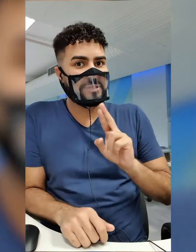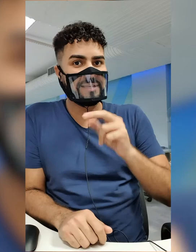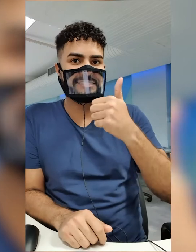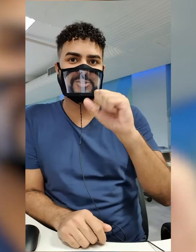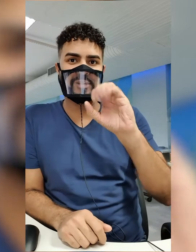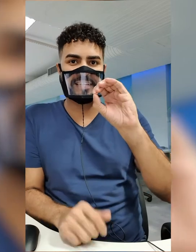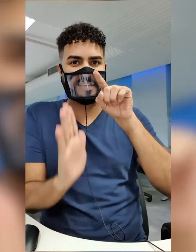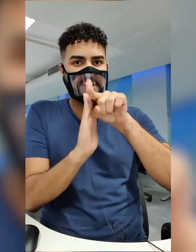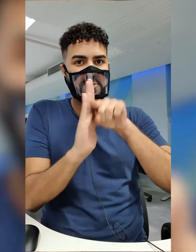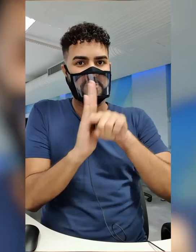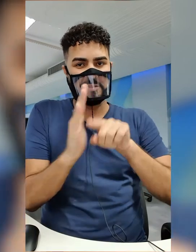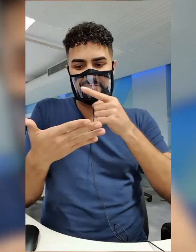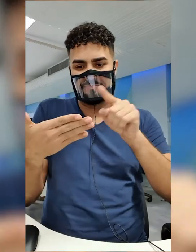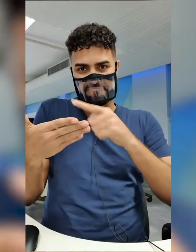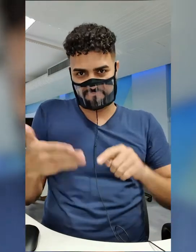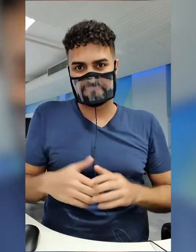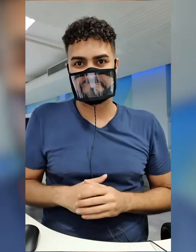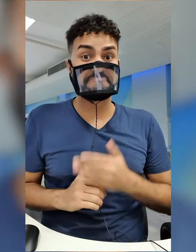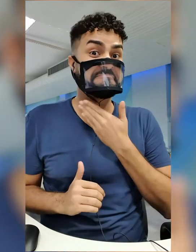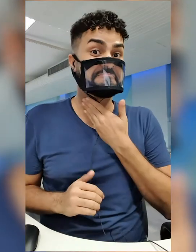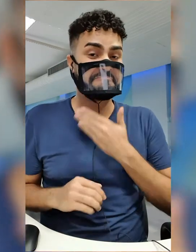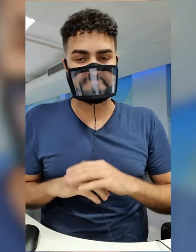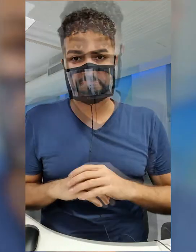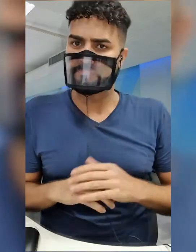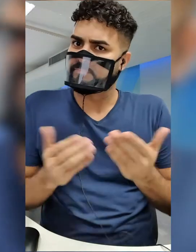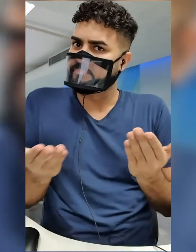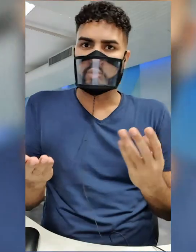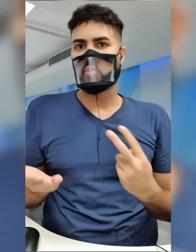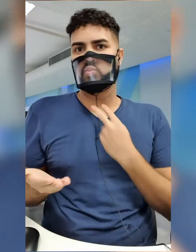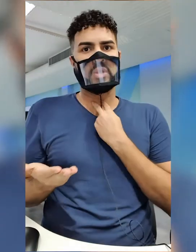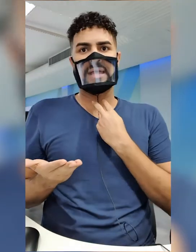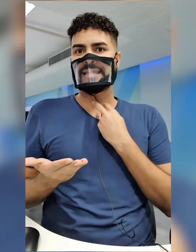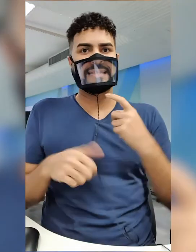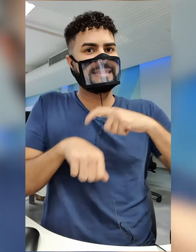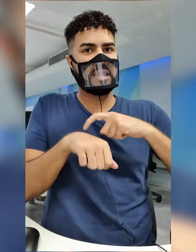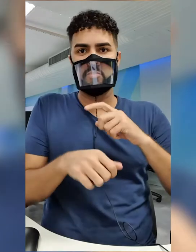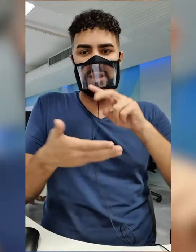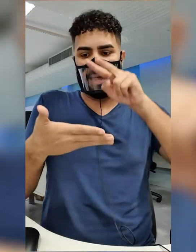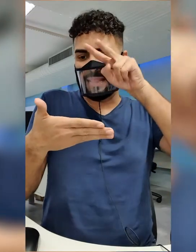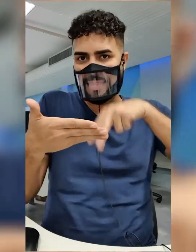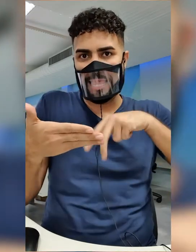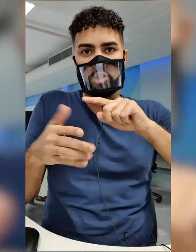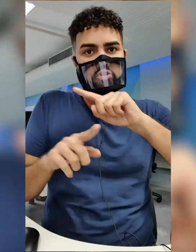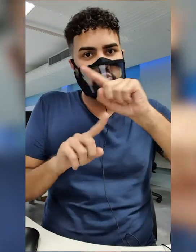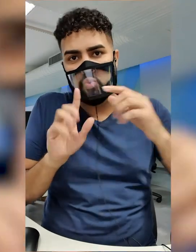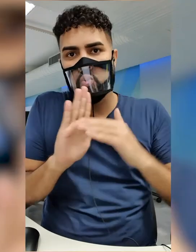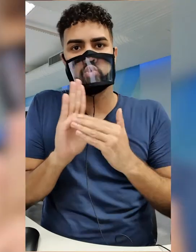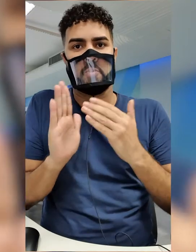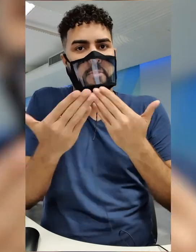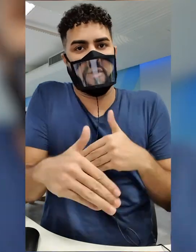uma das 180 questões objetivas. Se você não dá tempo ler a prova, o que o aluno deve fazer é